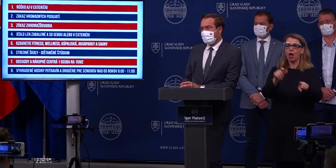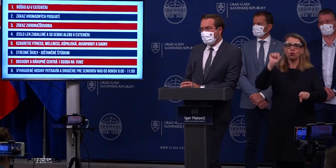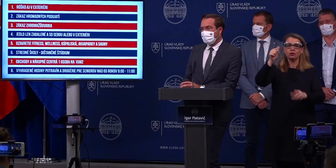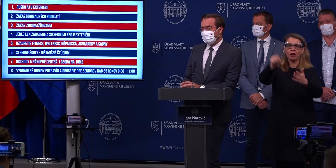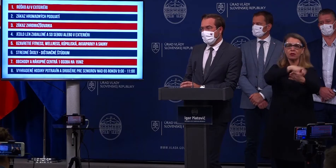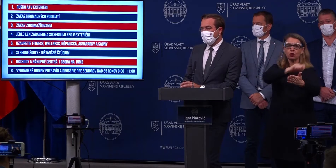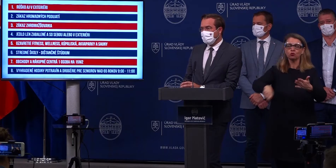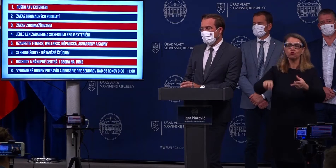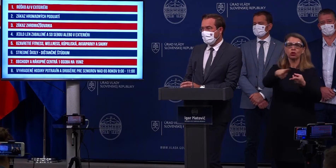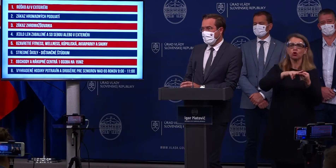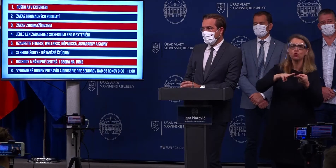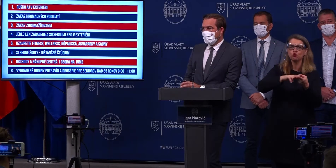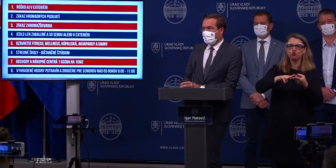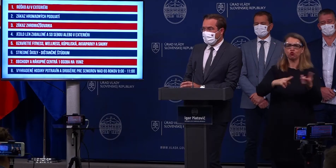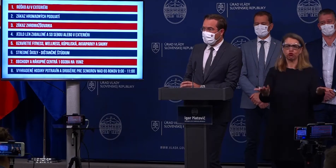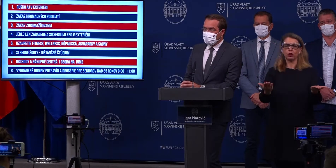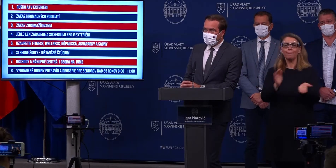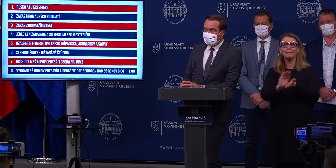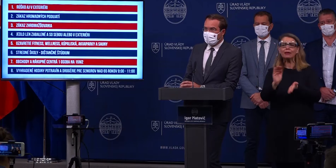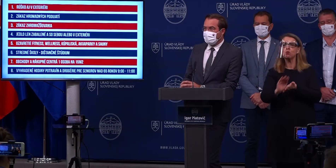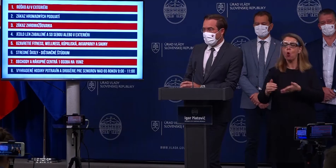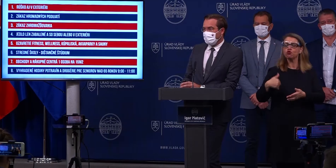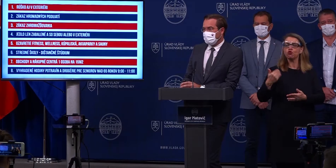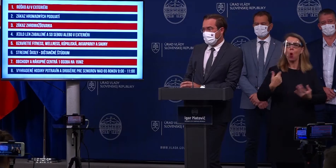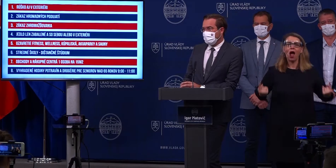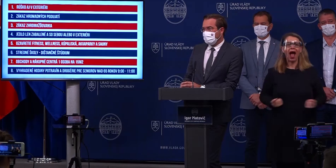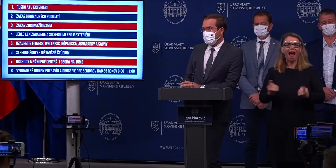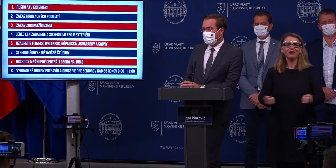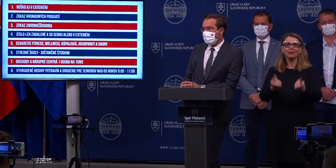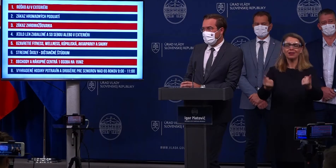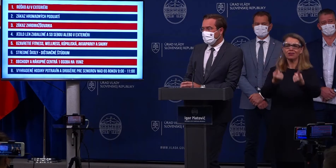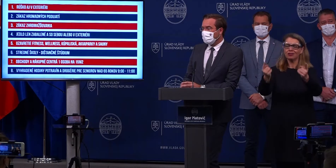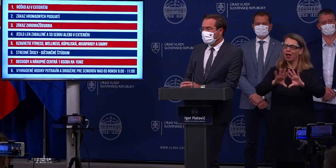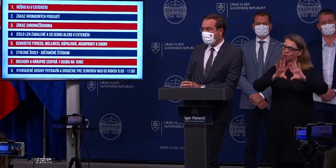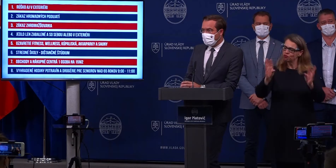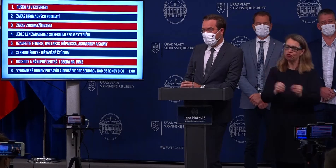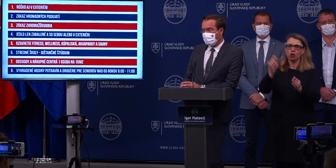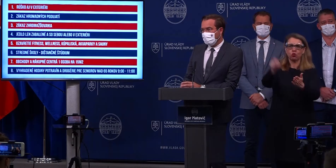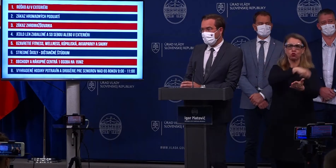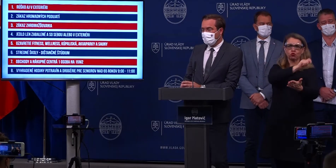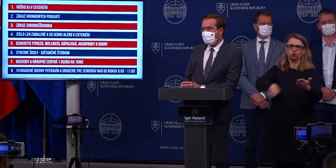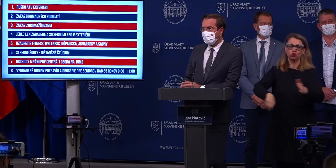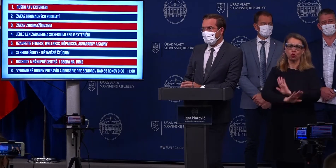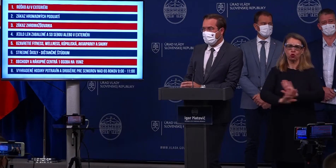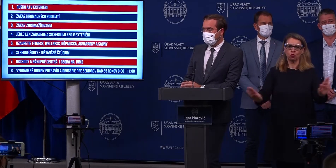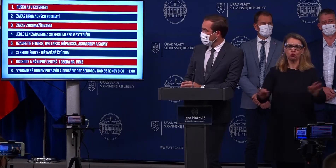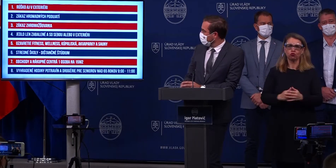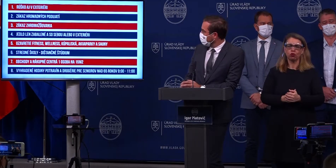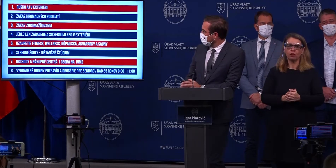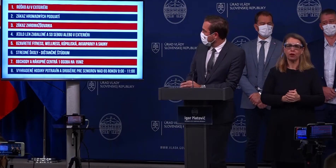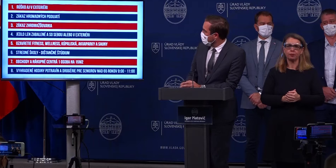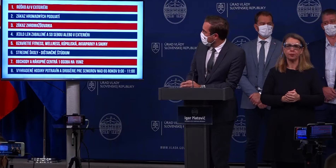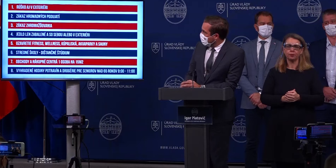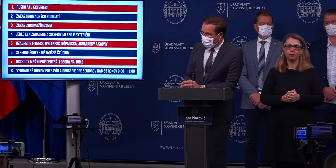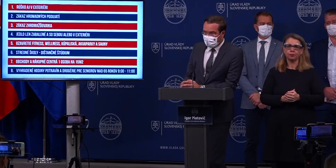mimoškolská aktivita. Všetko, čo nesúvisí priamo so samotným vzdelávaním, s výnimkou individuálnej výučby.